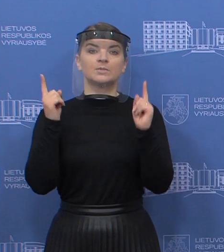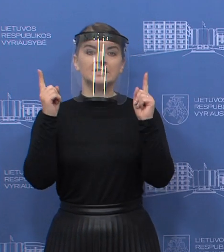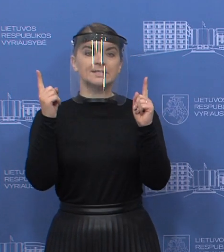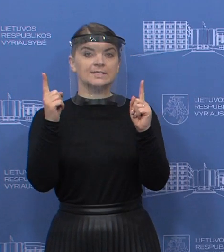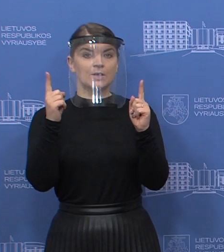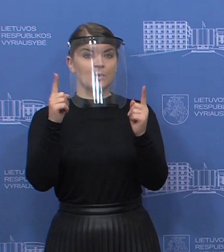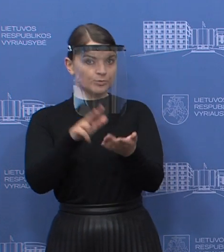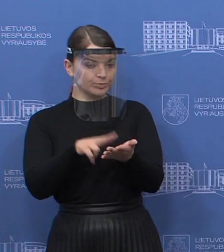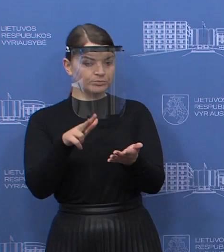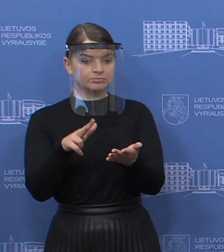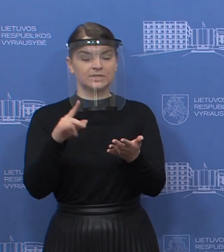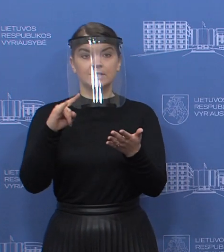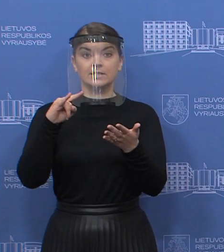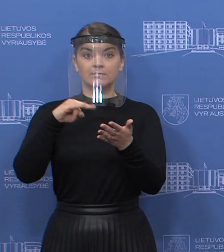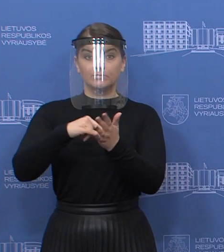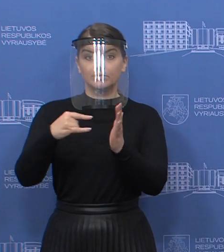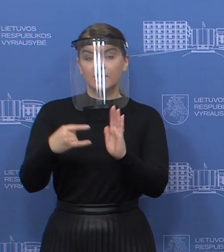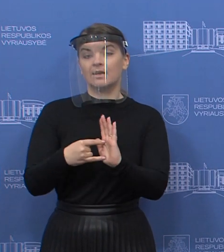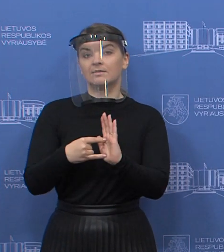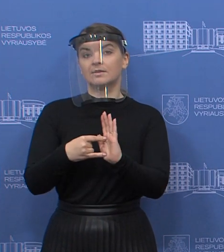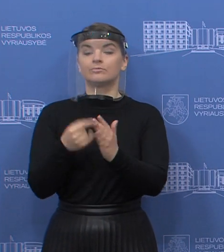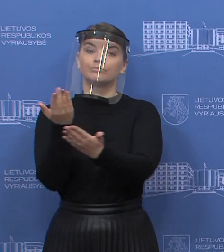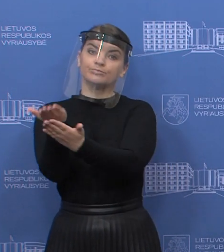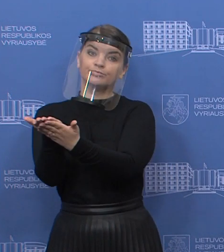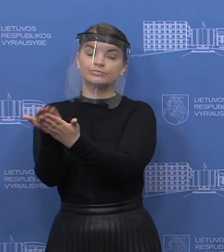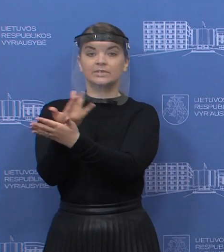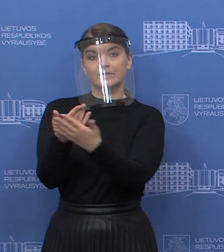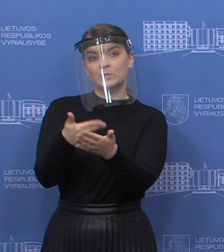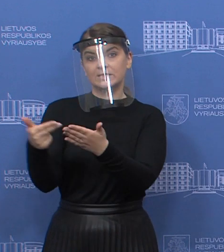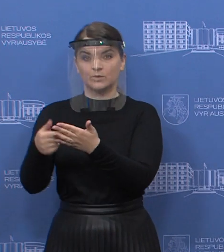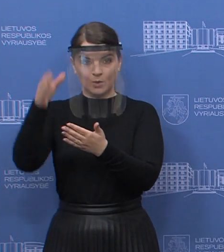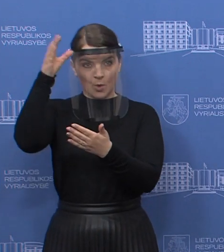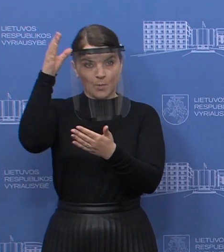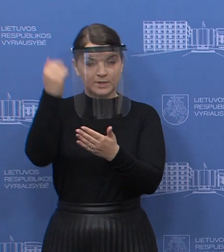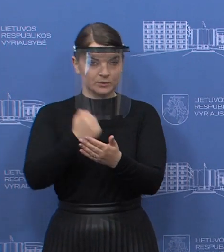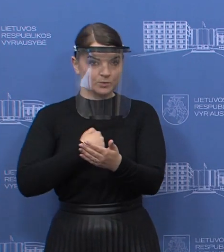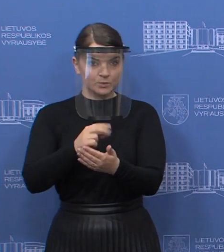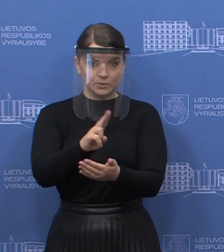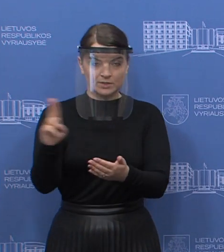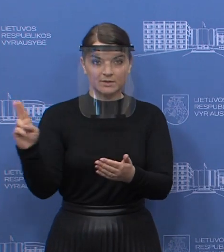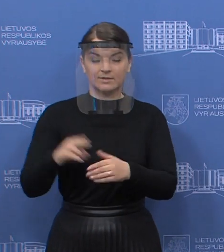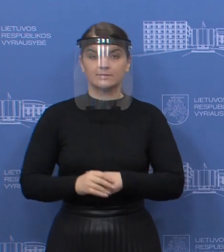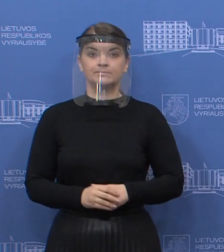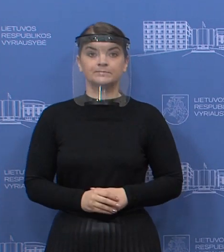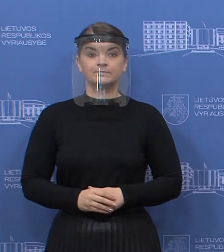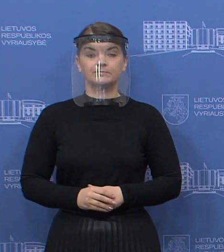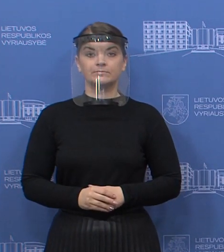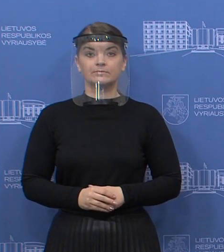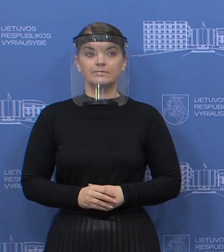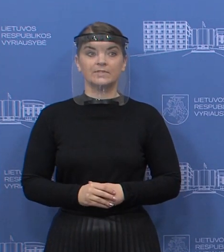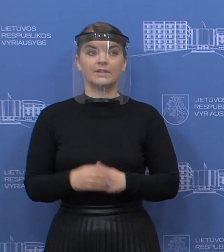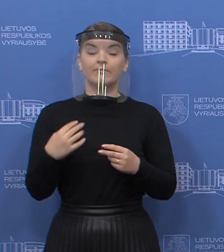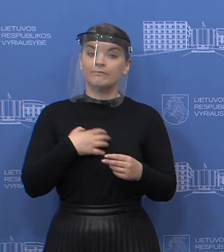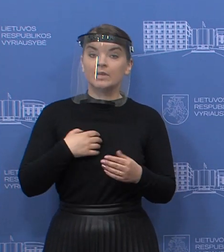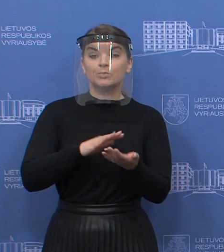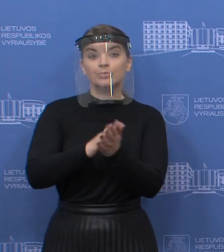ir tie planai pateikti atitinkamos kompetitingoms institucijoms, negaunant jūsų derinimo, tiesiog deklaruojant apie pasirengimą ir